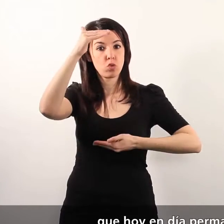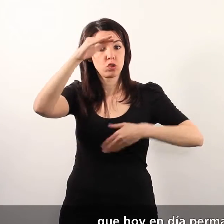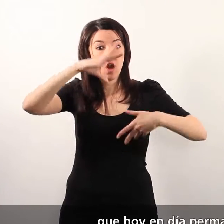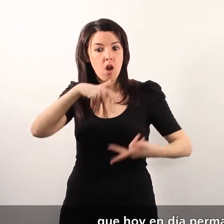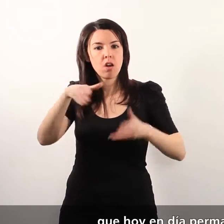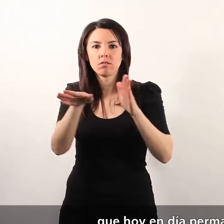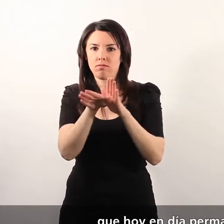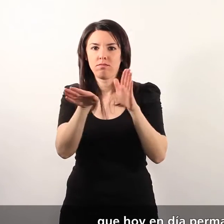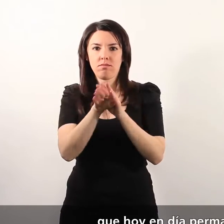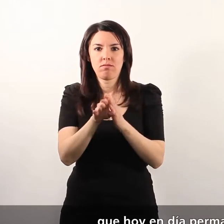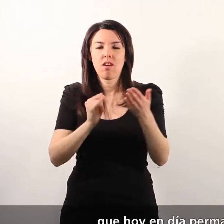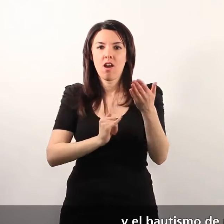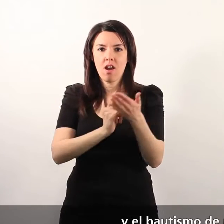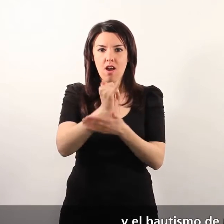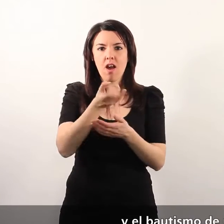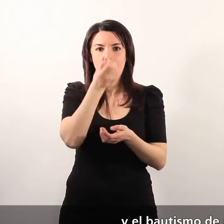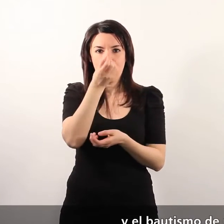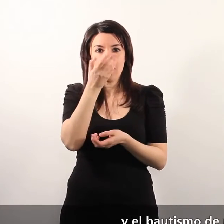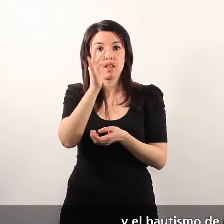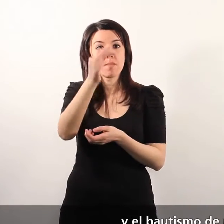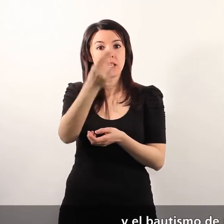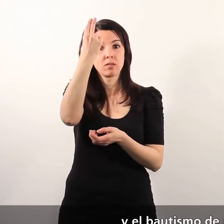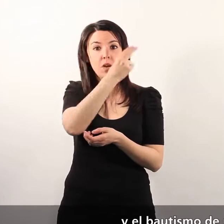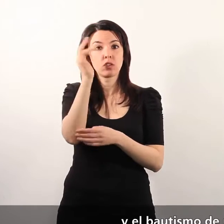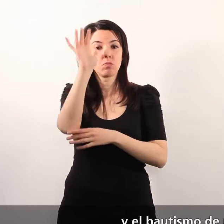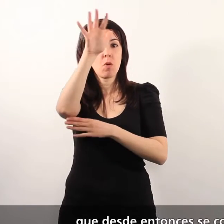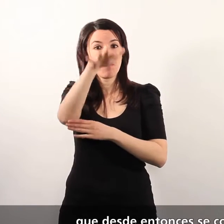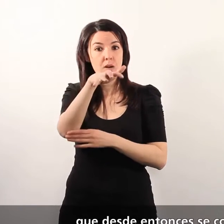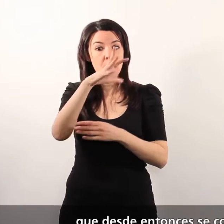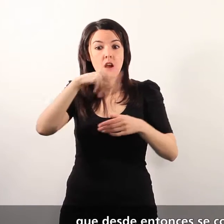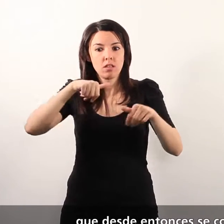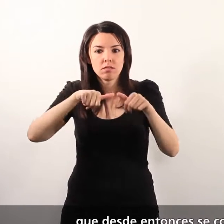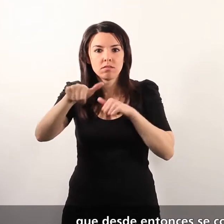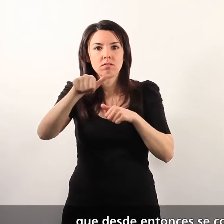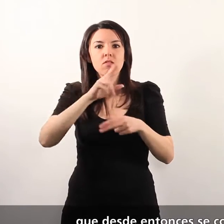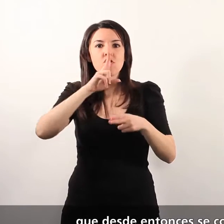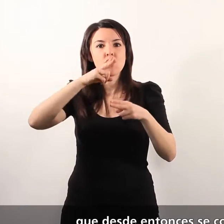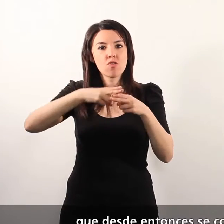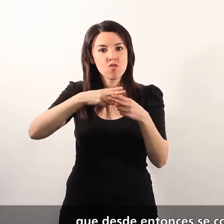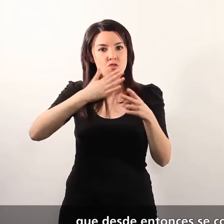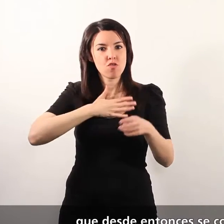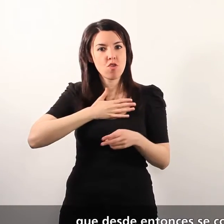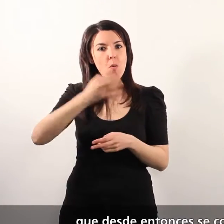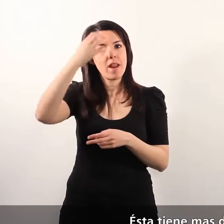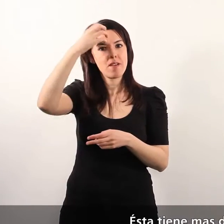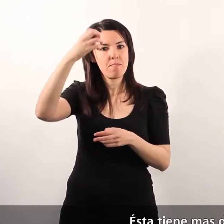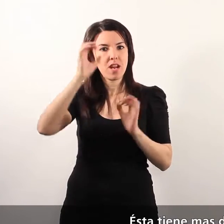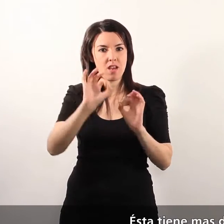hoy en día permanece en el jardín, y el bautismo de una palmera, que desde entonces se conoce como imperial. Esta